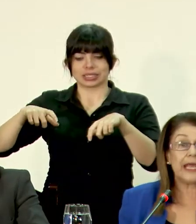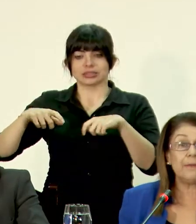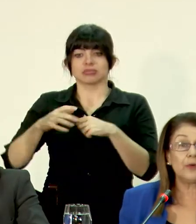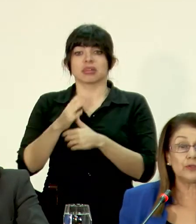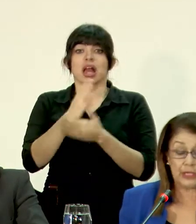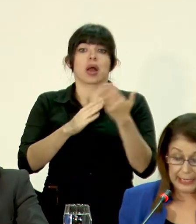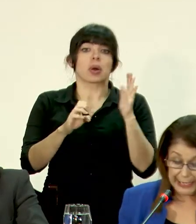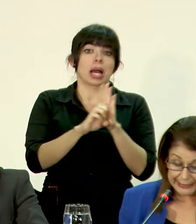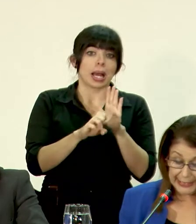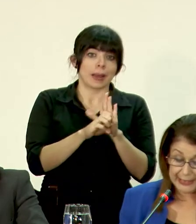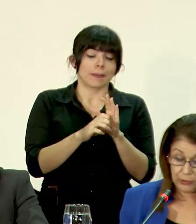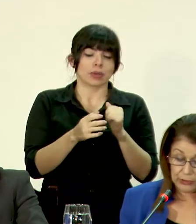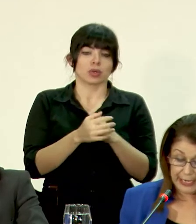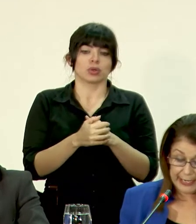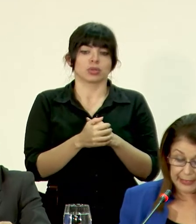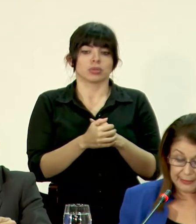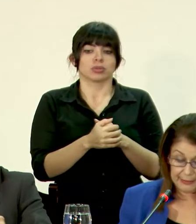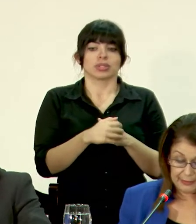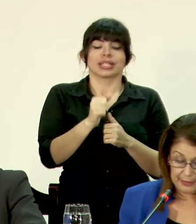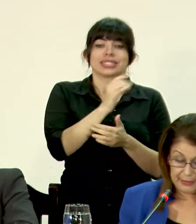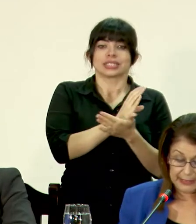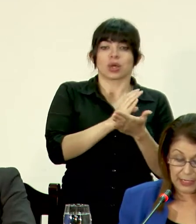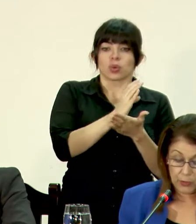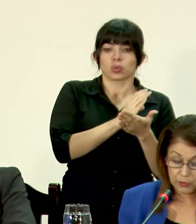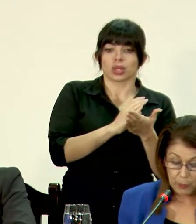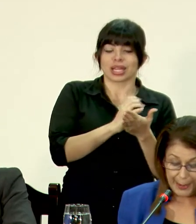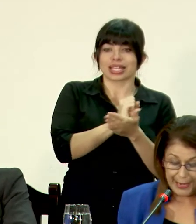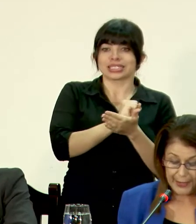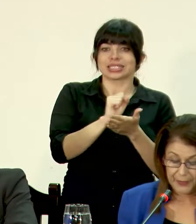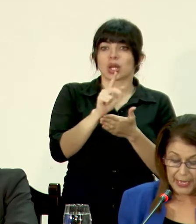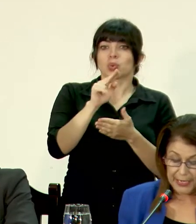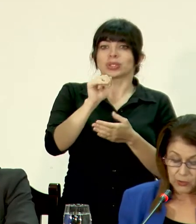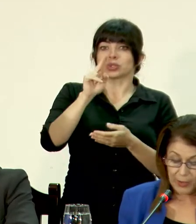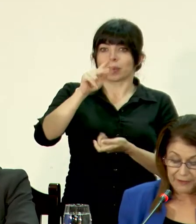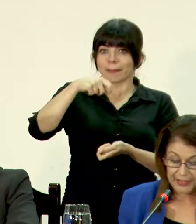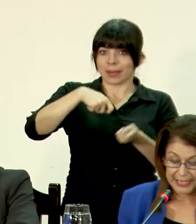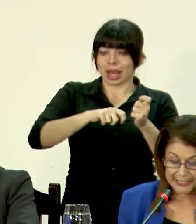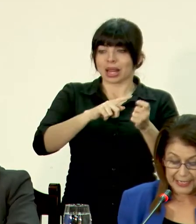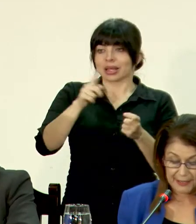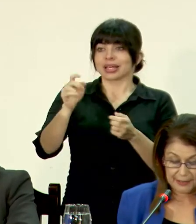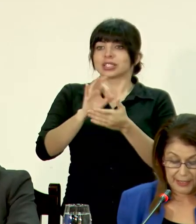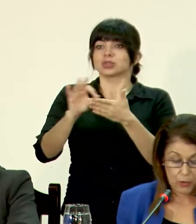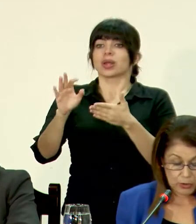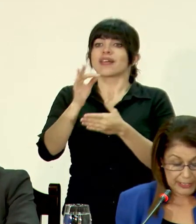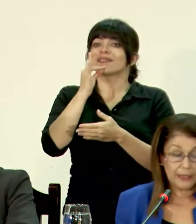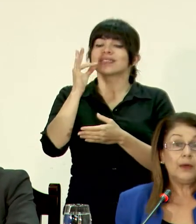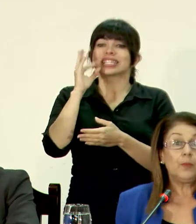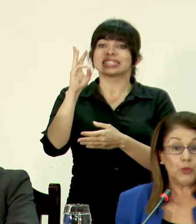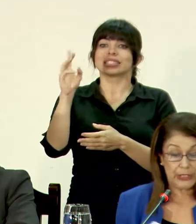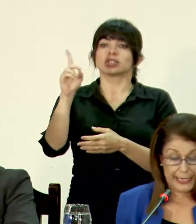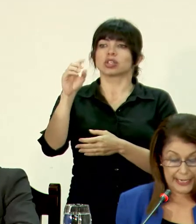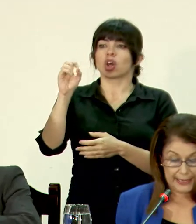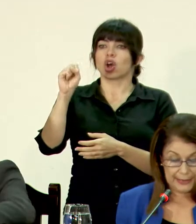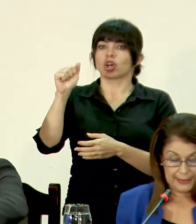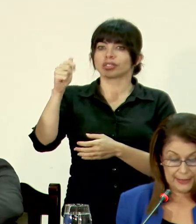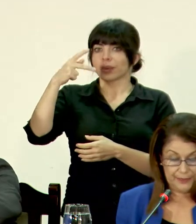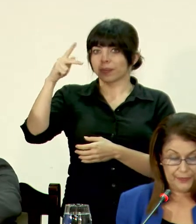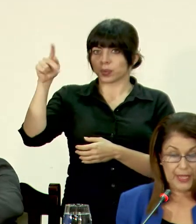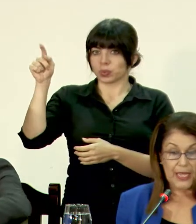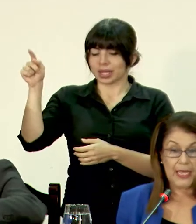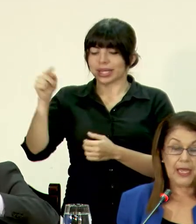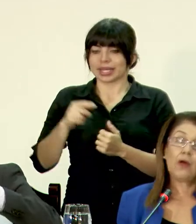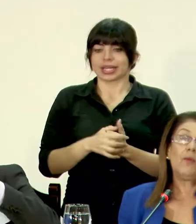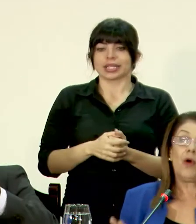Algunos ejemplos, la telesecundaria de San Luis Supala, la Escuela Finca 6 en Osa, Punta Arenas,